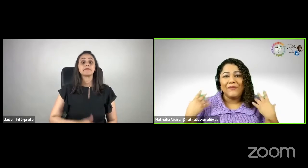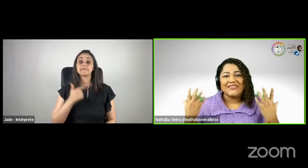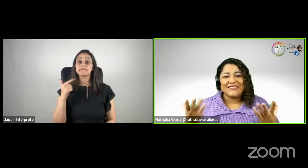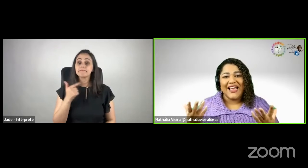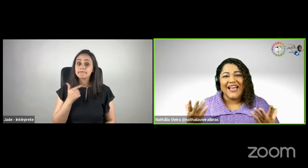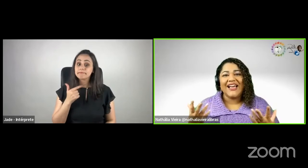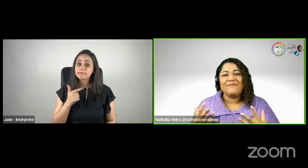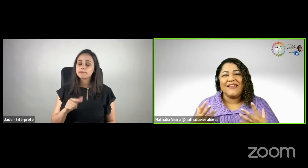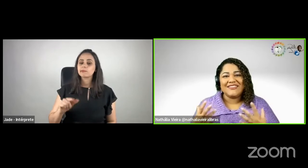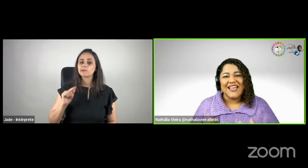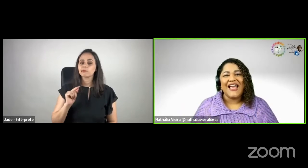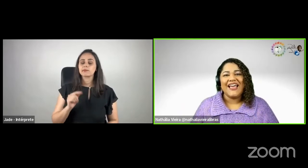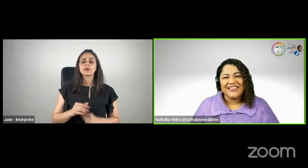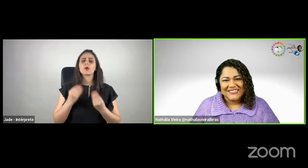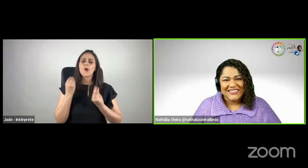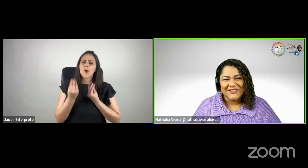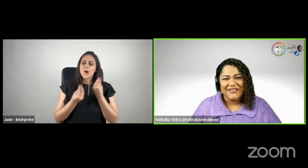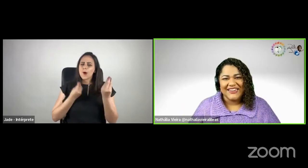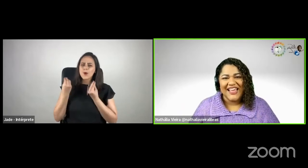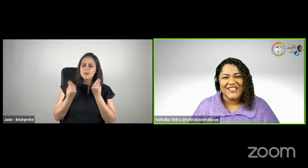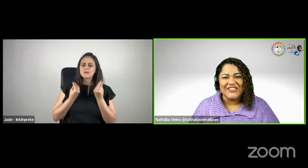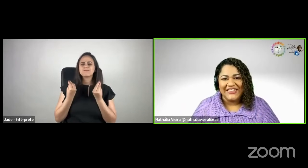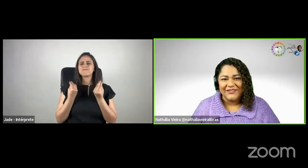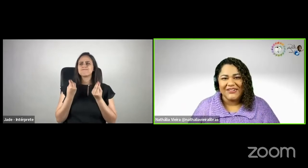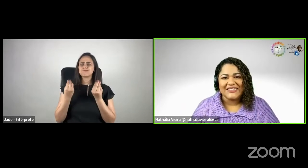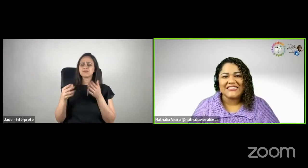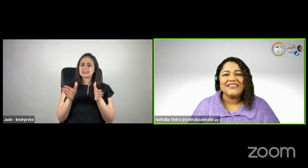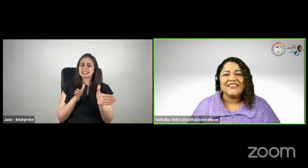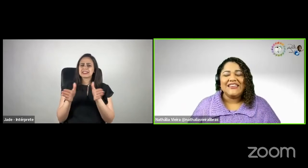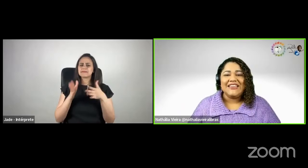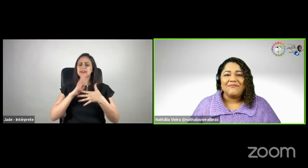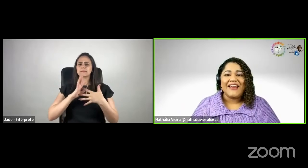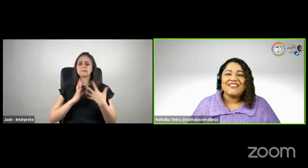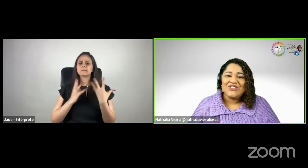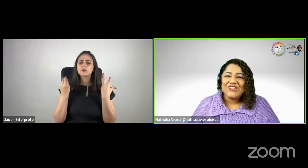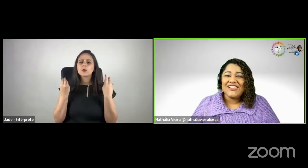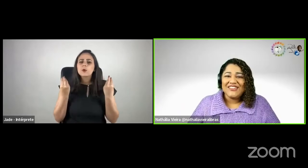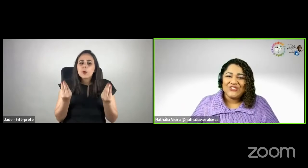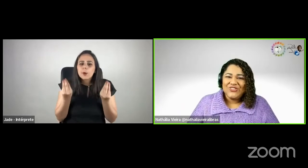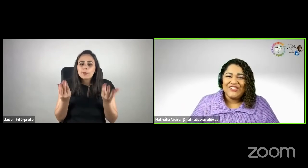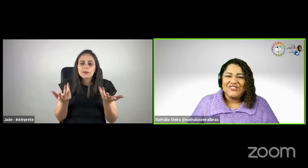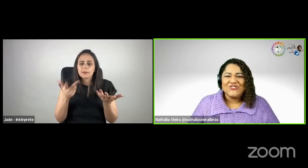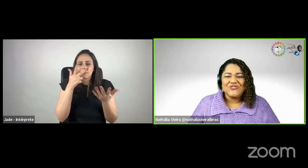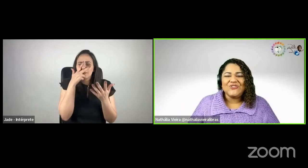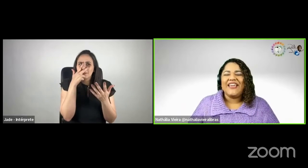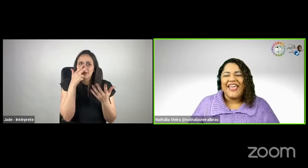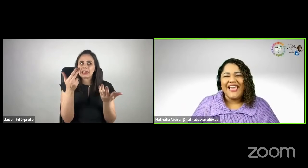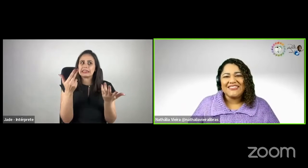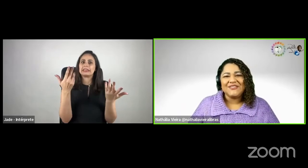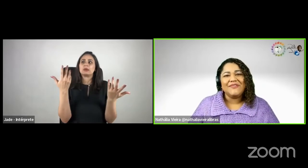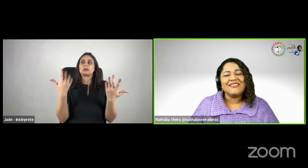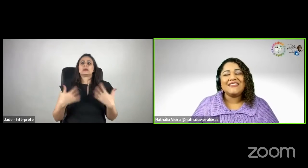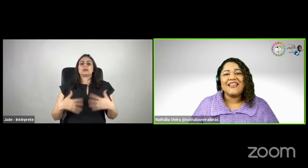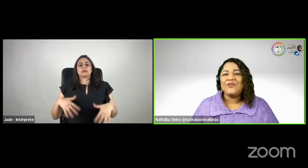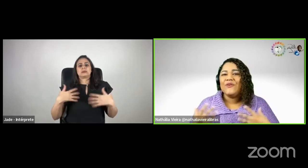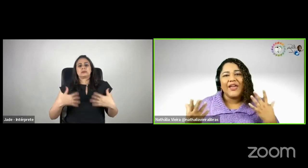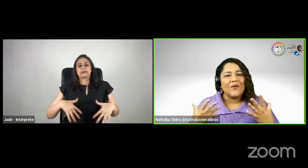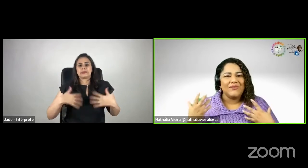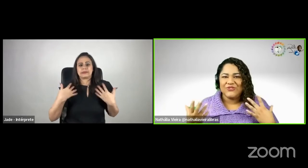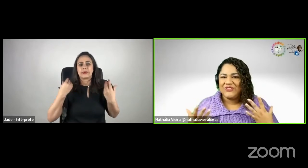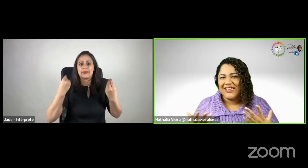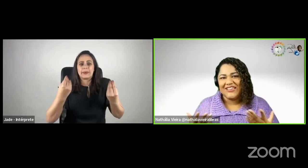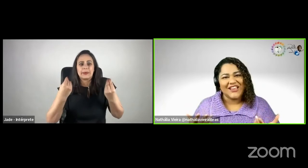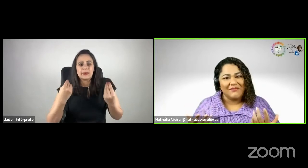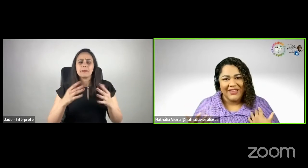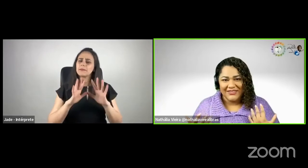então começar a pensar em acessibilidade em Libras? Parece gigante quando a gente não conhece, mas não